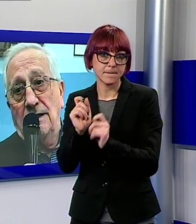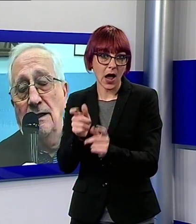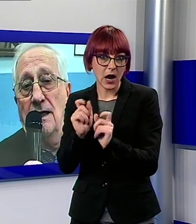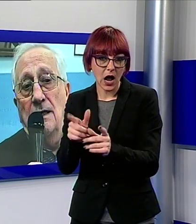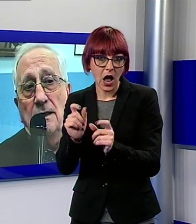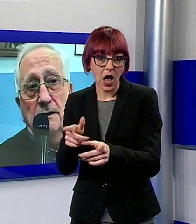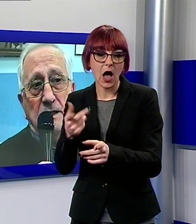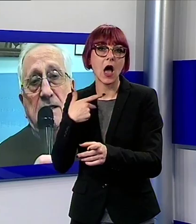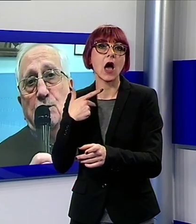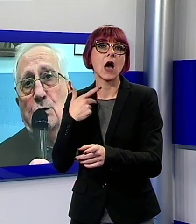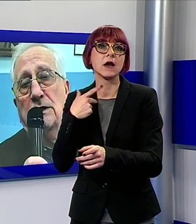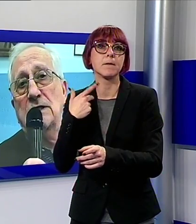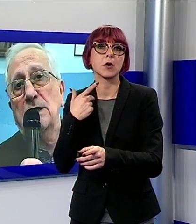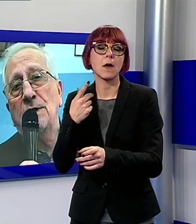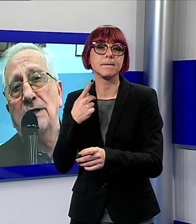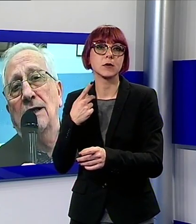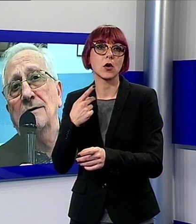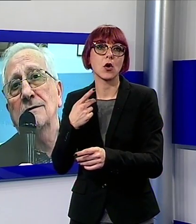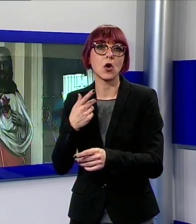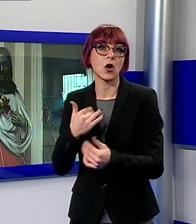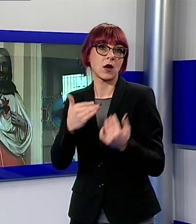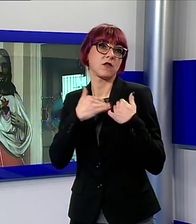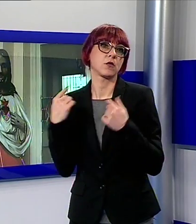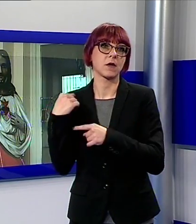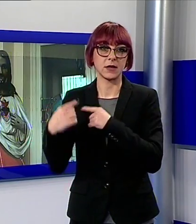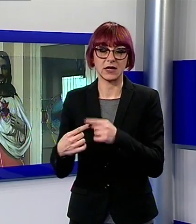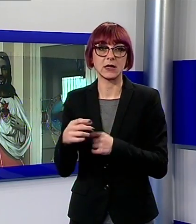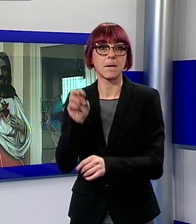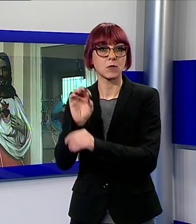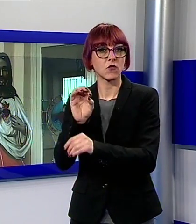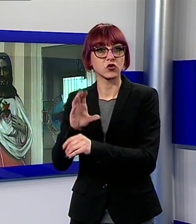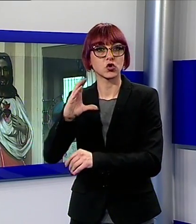l'esecutore testamentario che è il professor Corti Federico